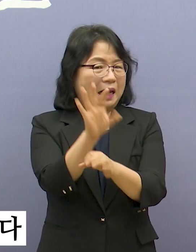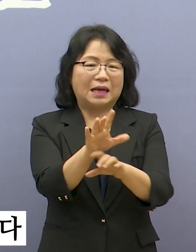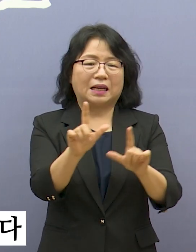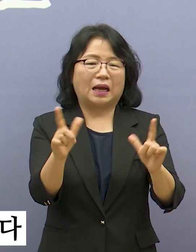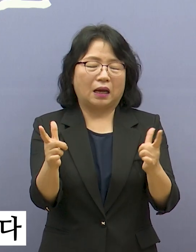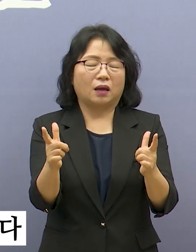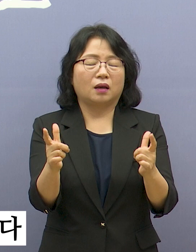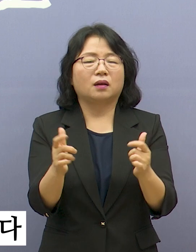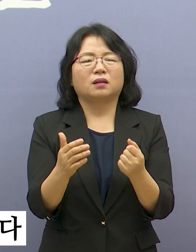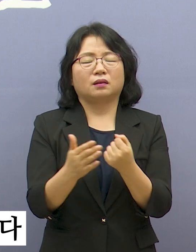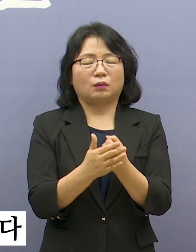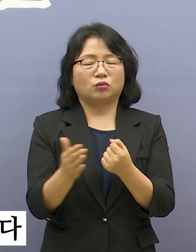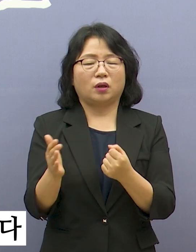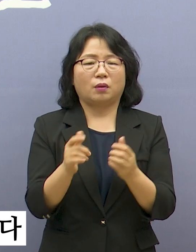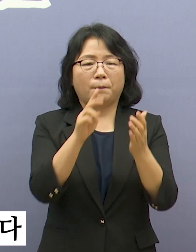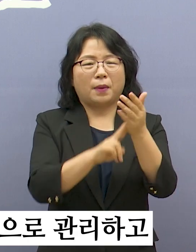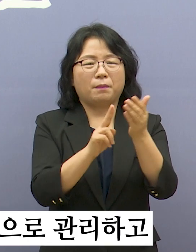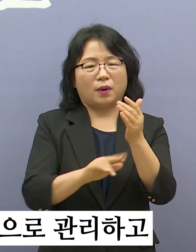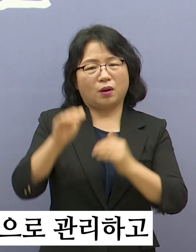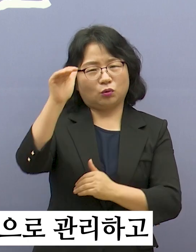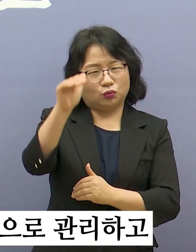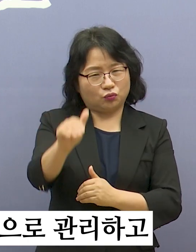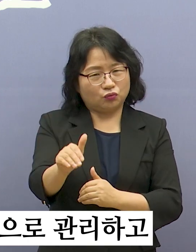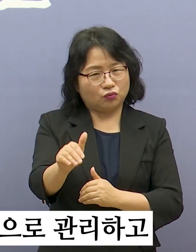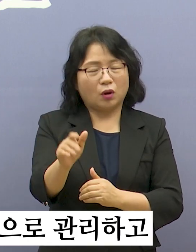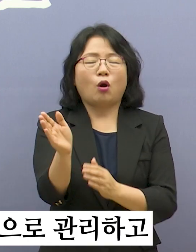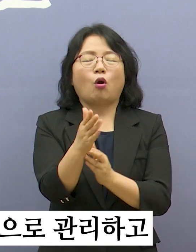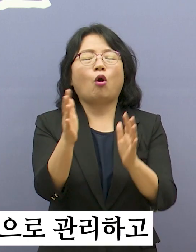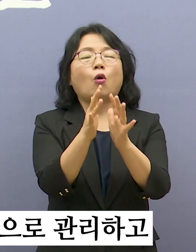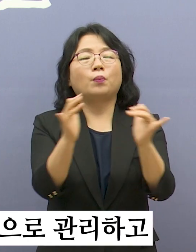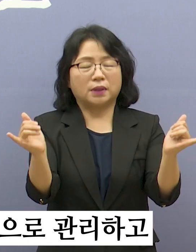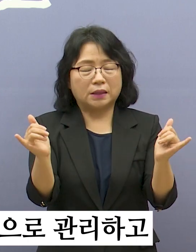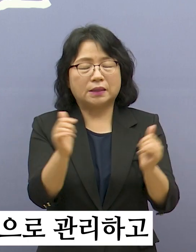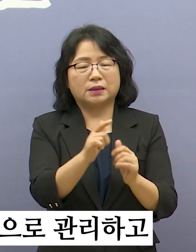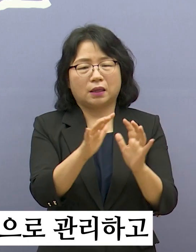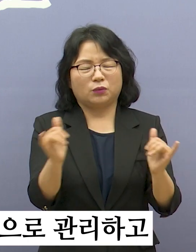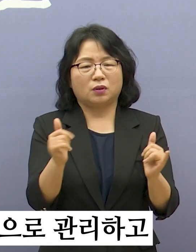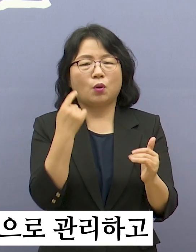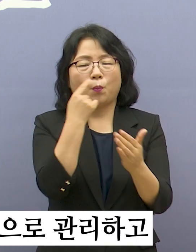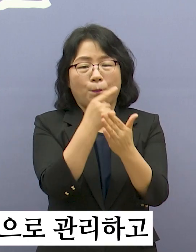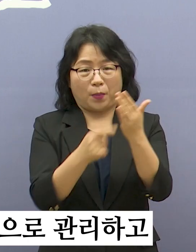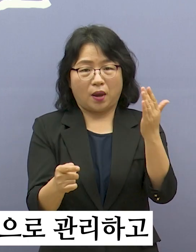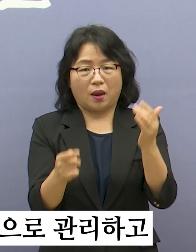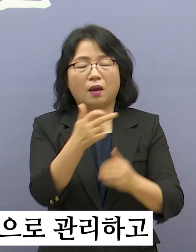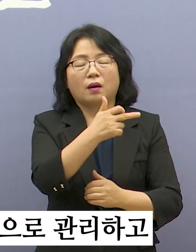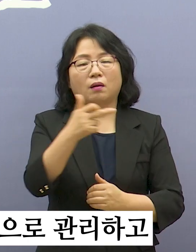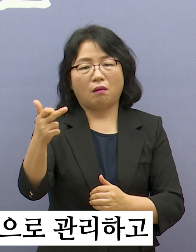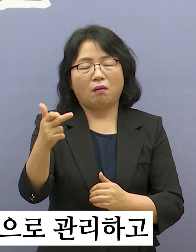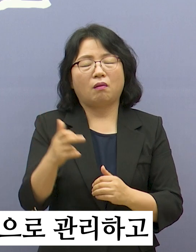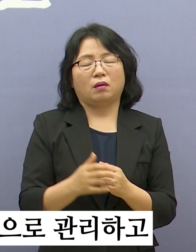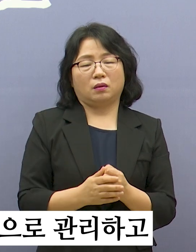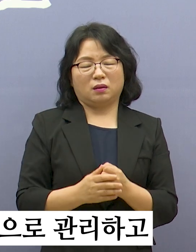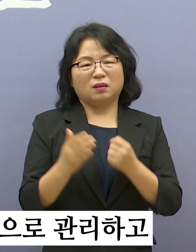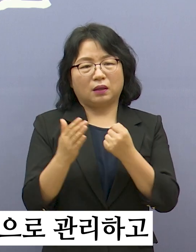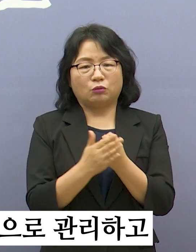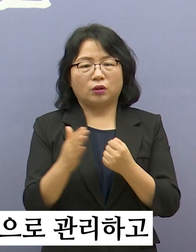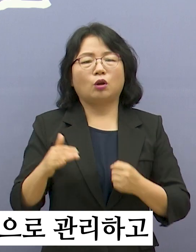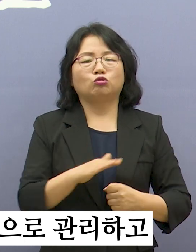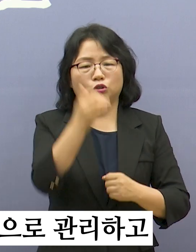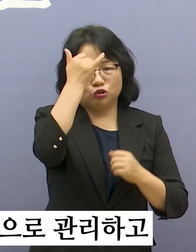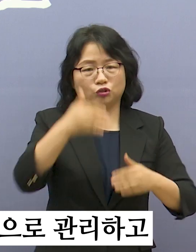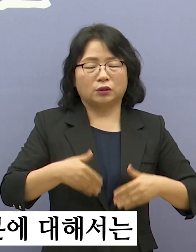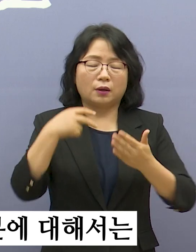피해를 보게 될 것입니다. 충남은 수산물 소비와 가격 동향을 지속적으로